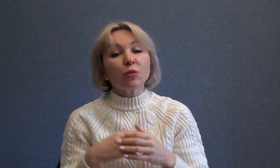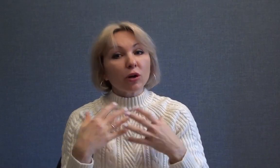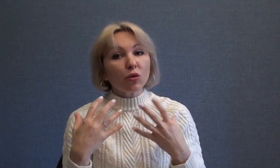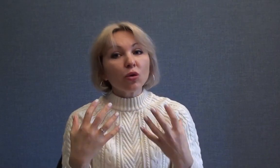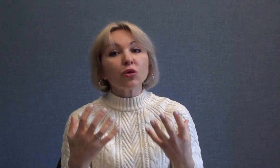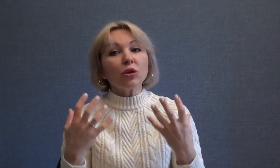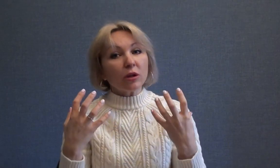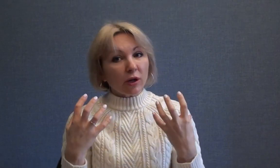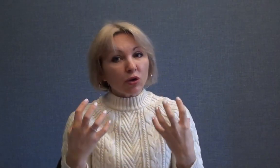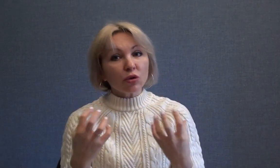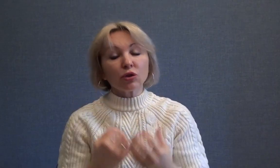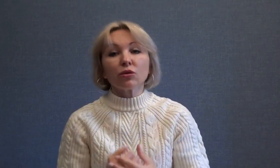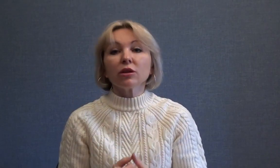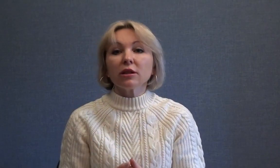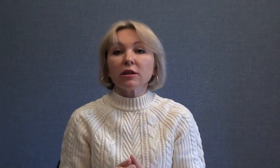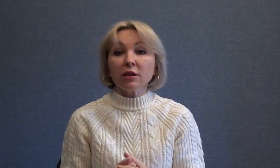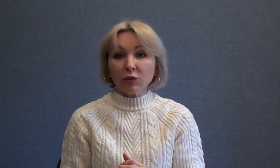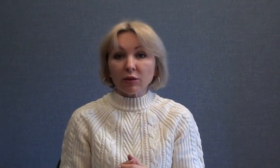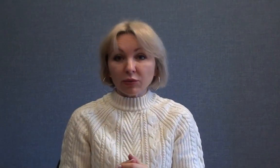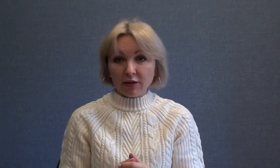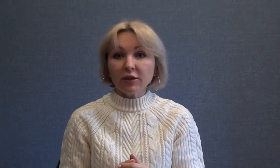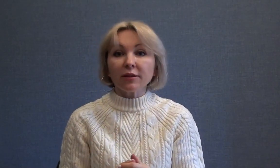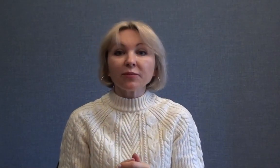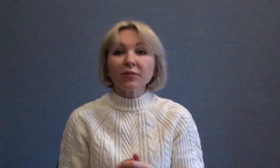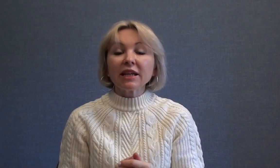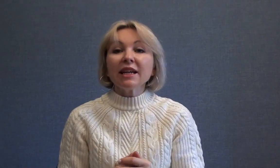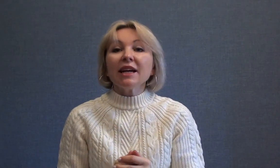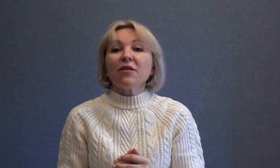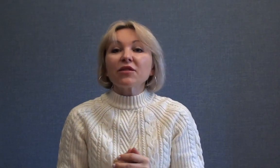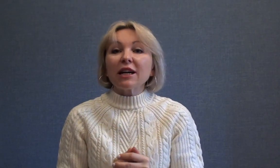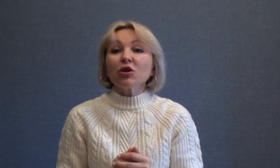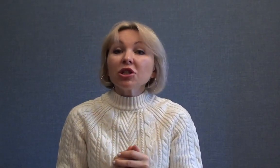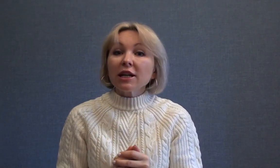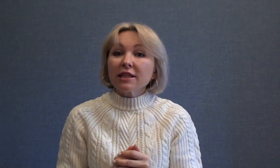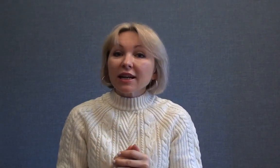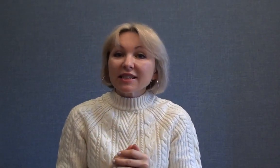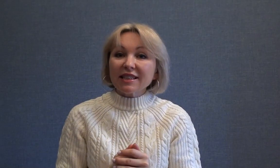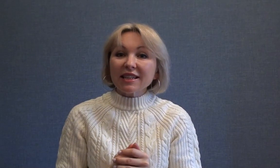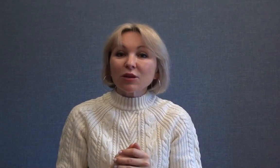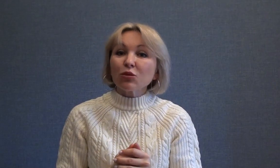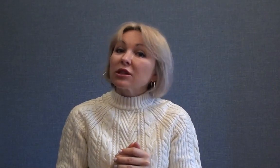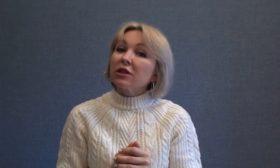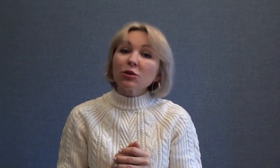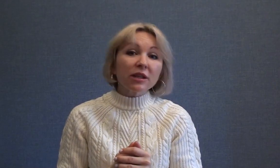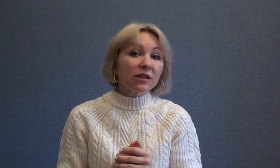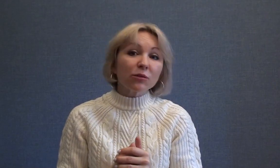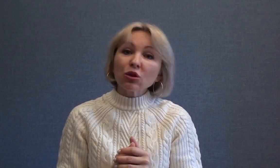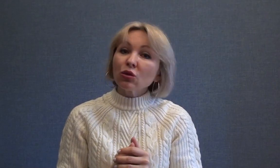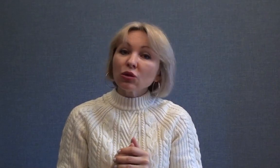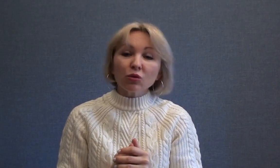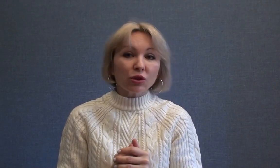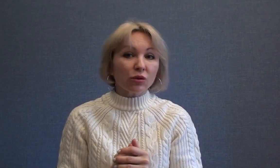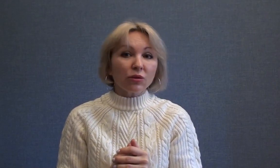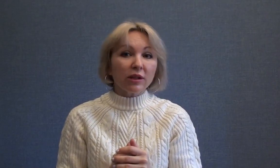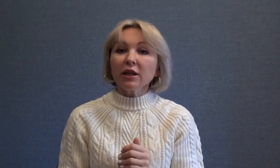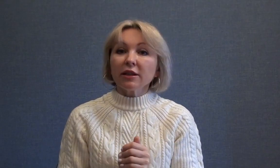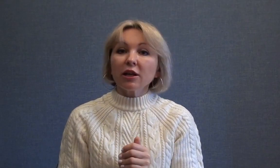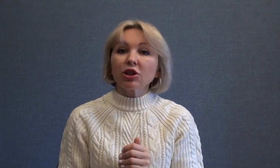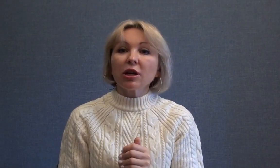погоду морозную, зимы, правда? Во второй части концерта мы услышим совсем другую музыку. Так же, как